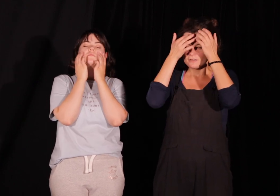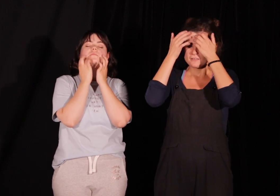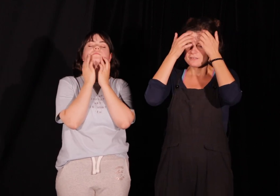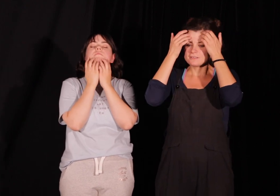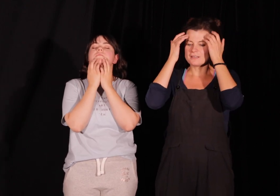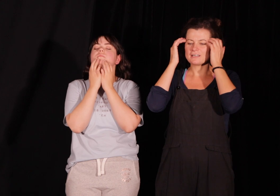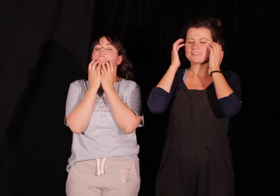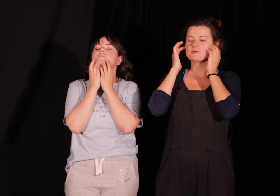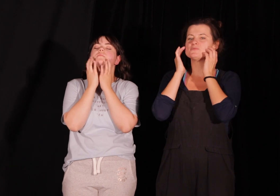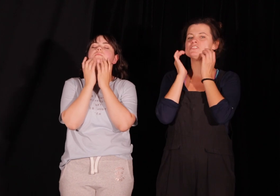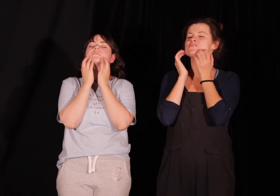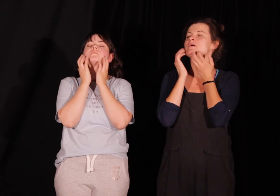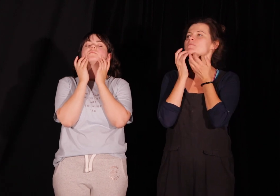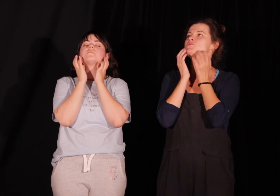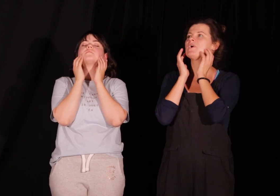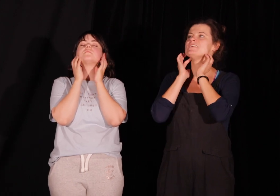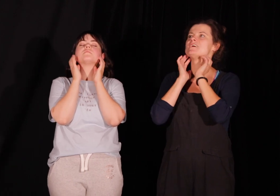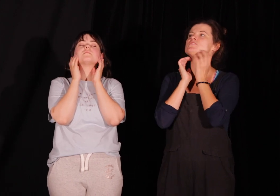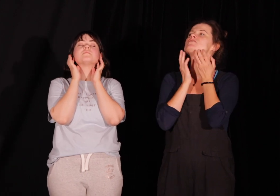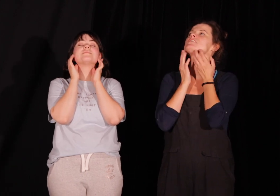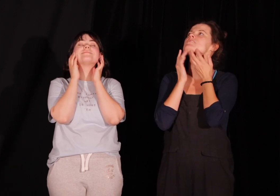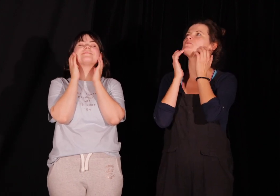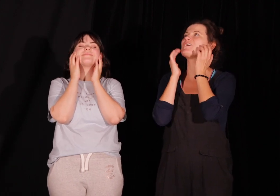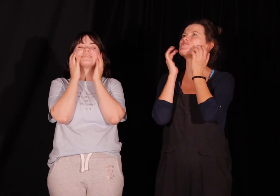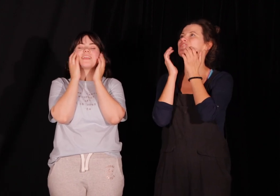Tak, przeciwdziałamy, słuchajcie, przed wczesnym zmarszczką.